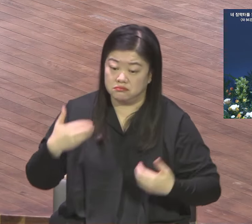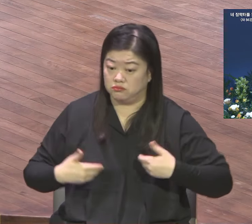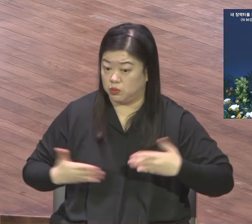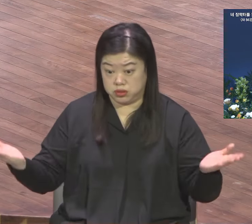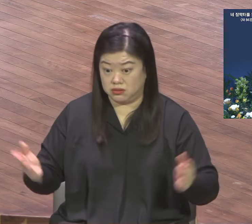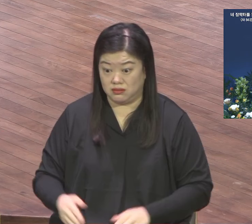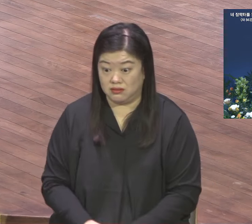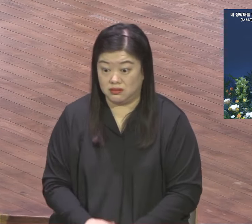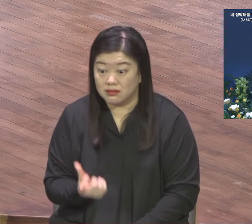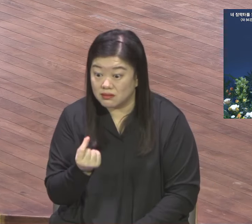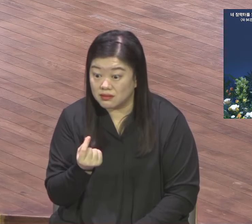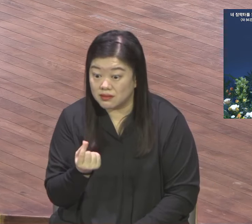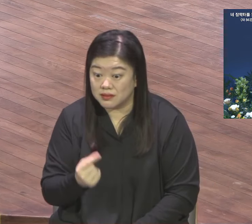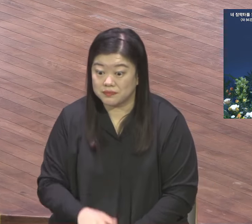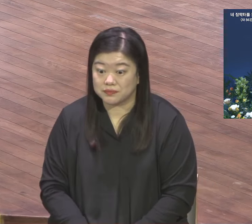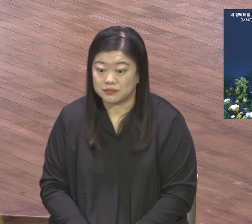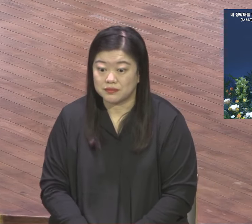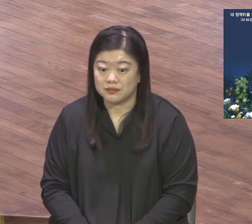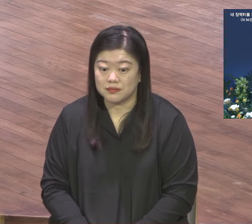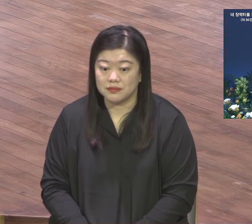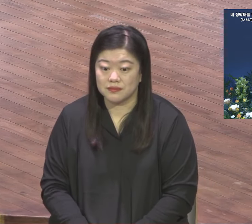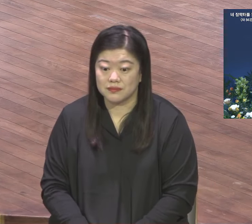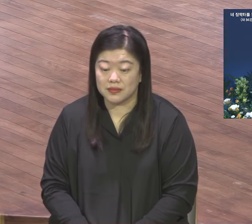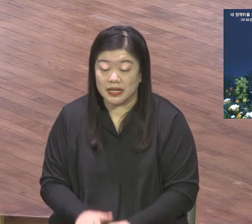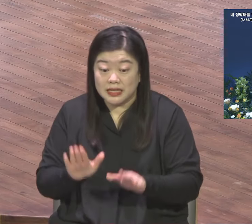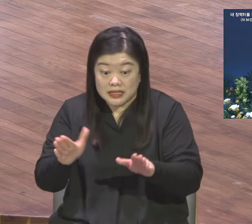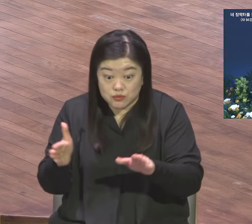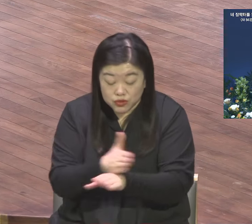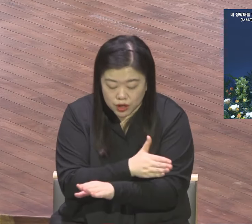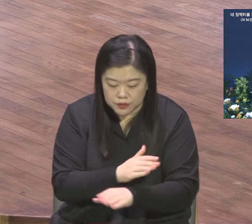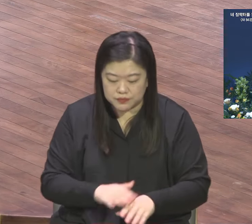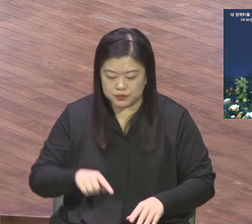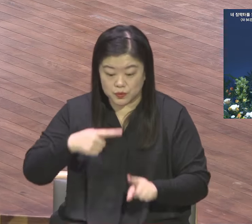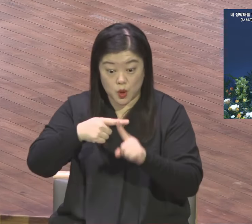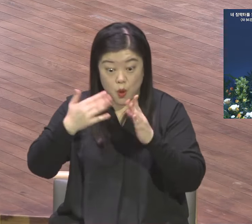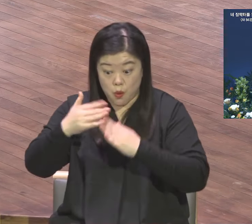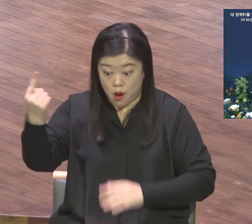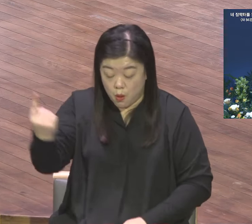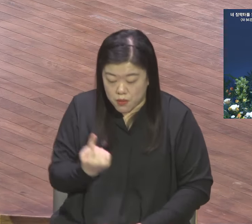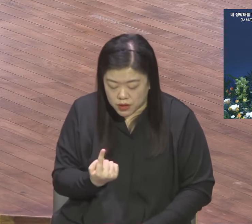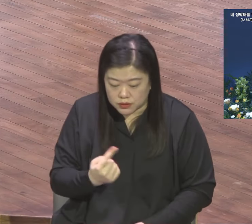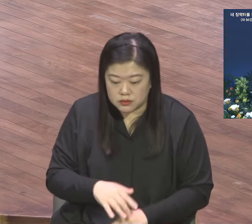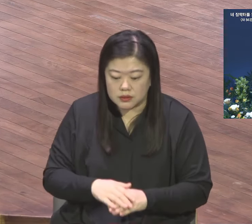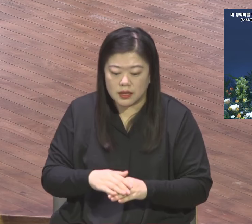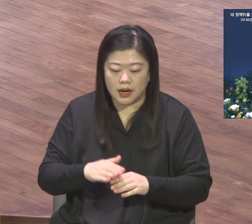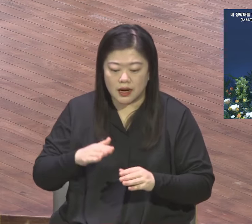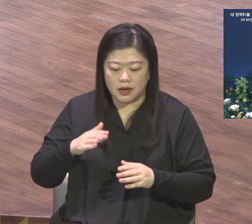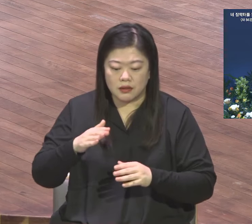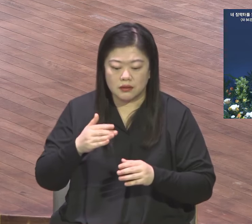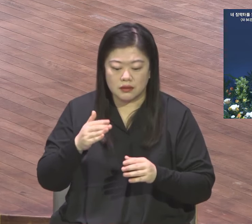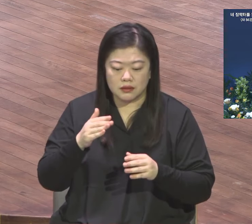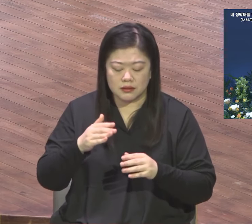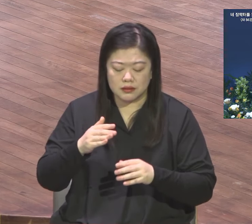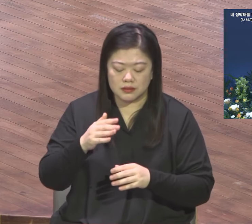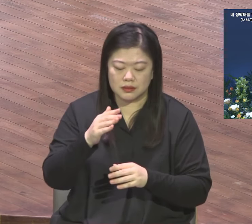세 가지 뜻이 됩니다. 검토리 시대에 감당할 수 있는 사슬적인 구체적인 규모를 좀 갖춰봐라.